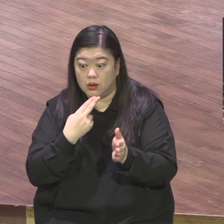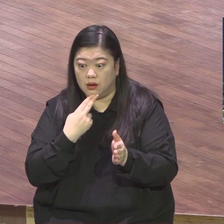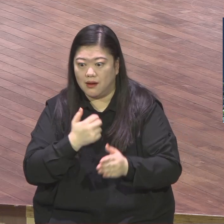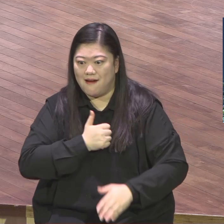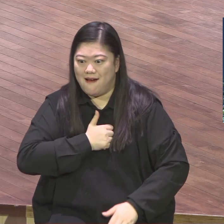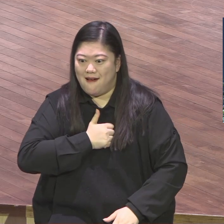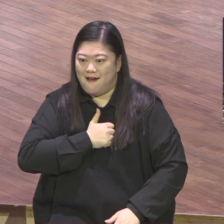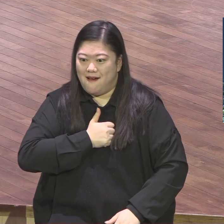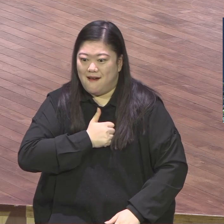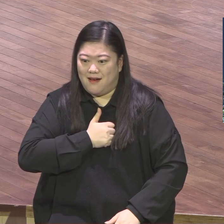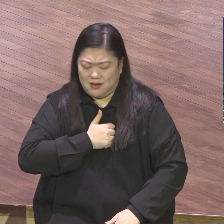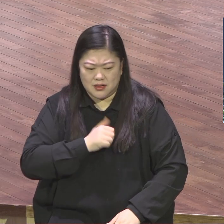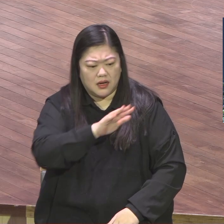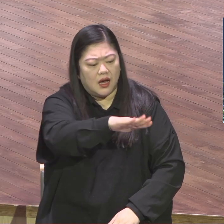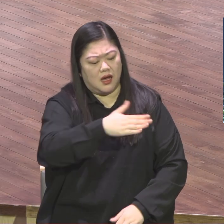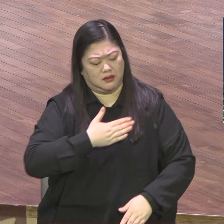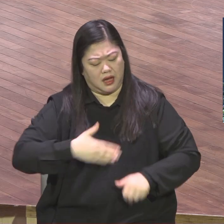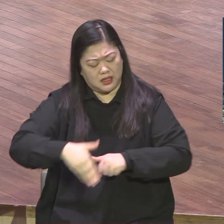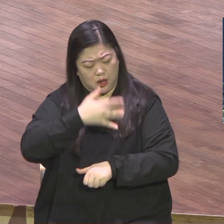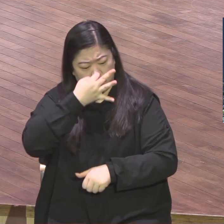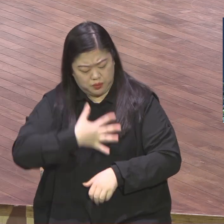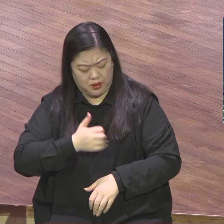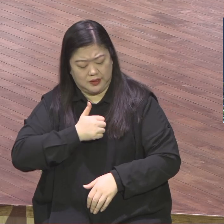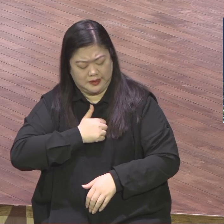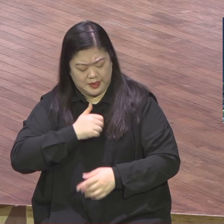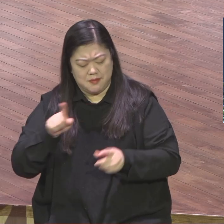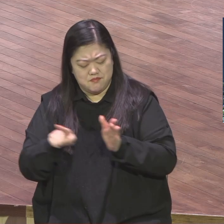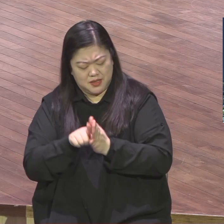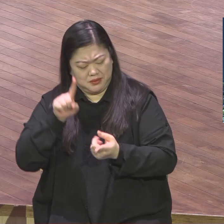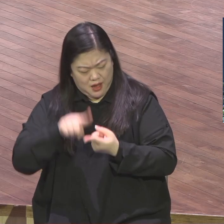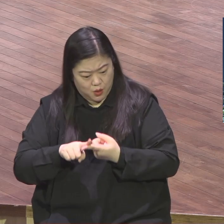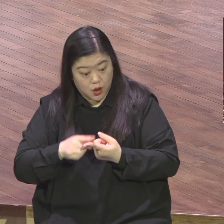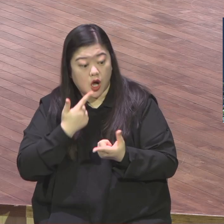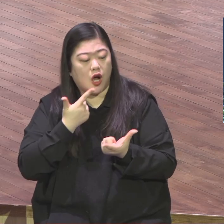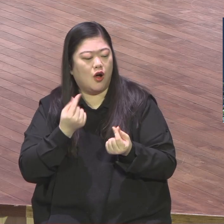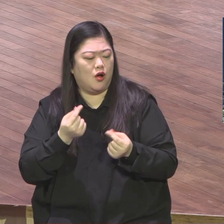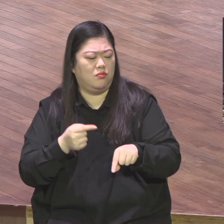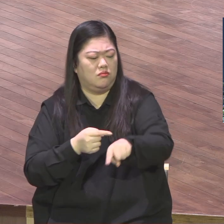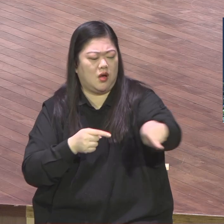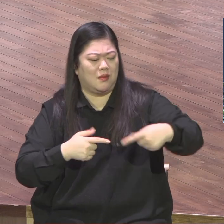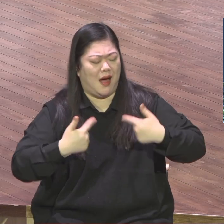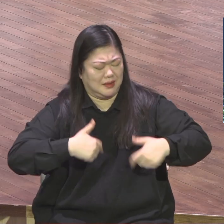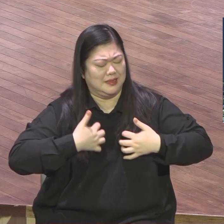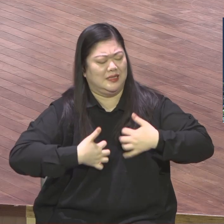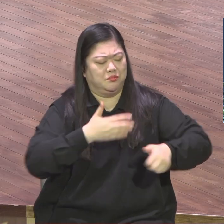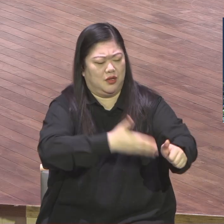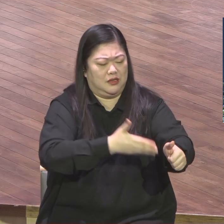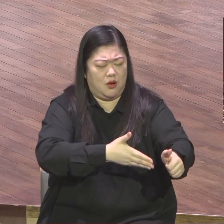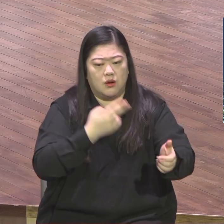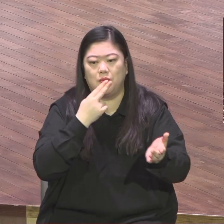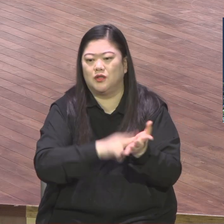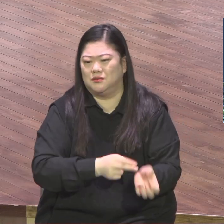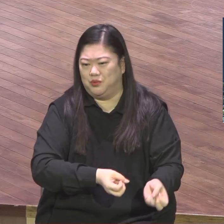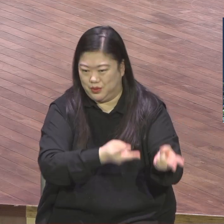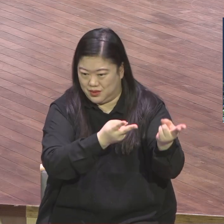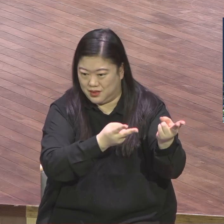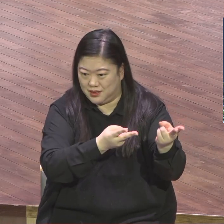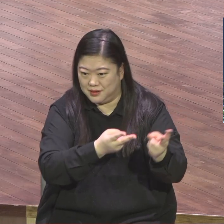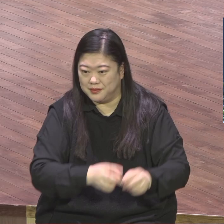된다라는 사실을 강조하고 있습니다. 초대교회는 이 빌리포 교회는 이 바울부터 시작해서